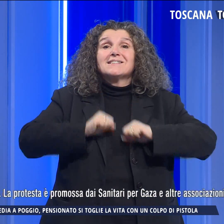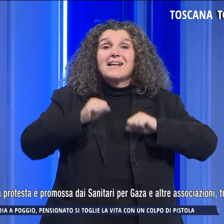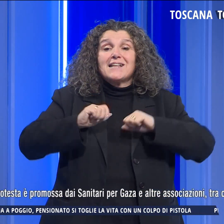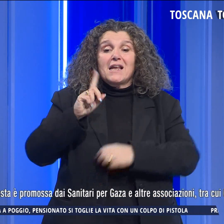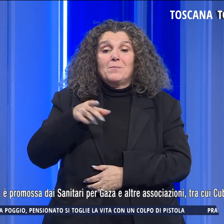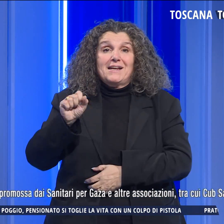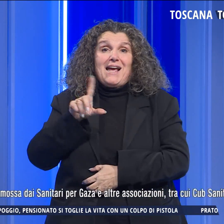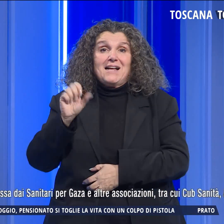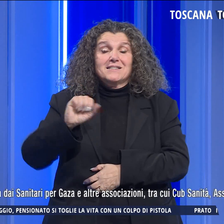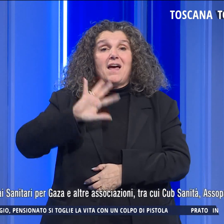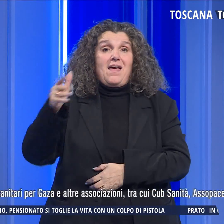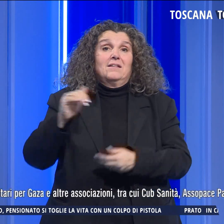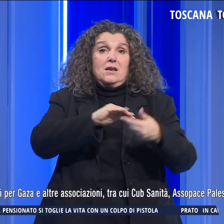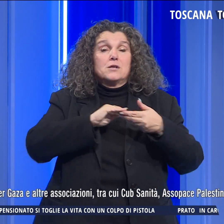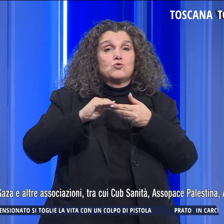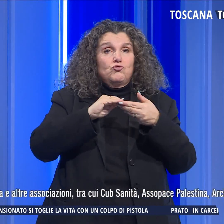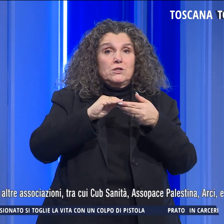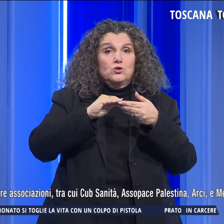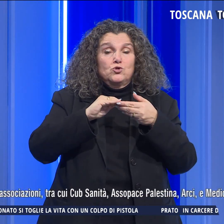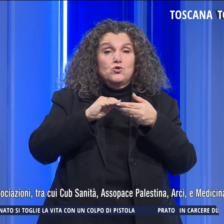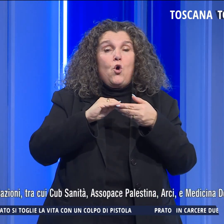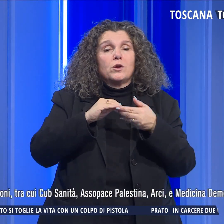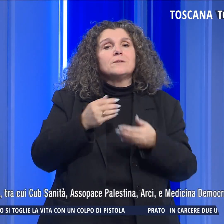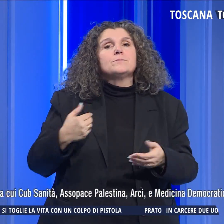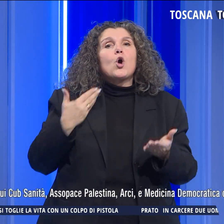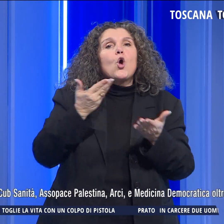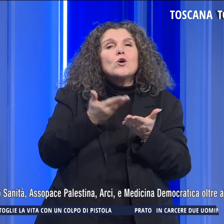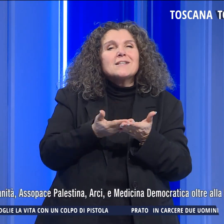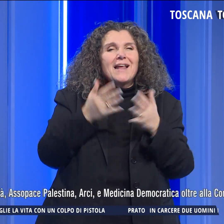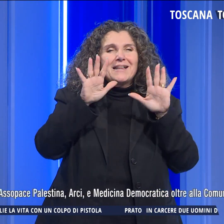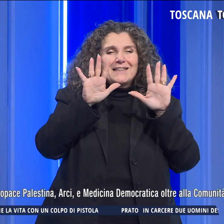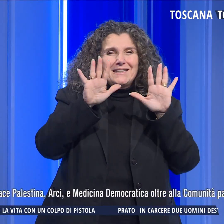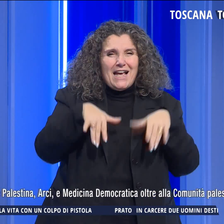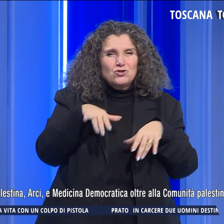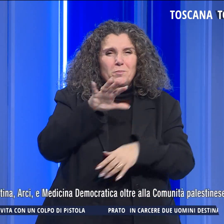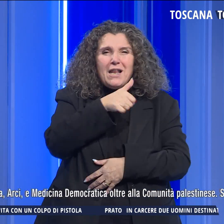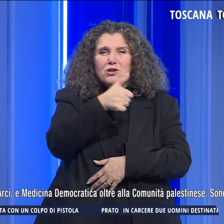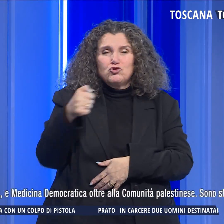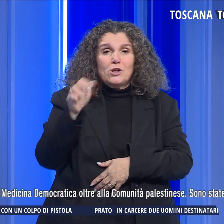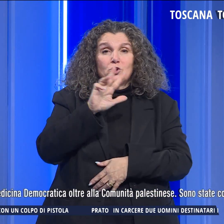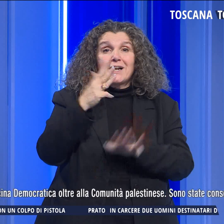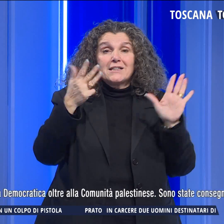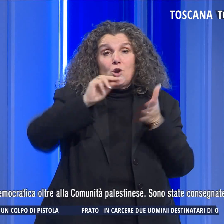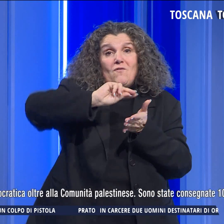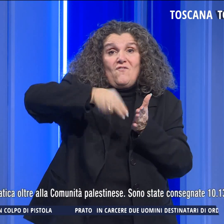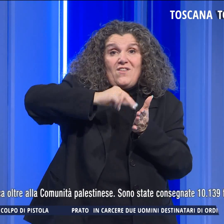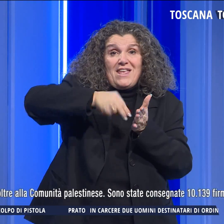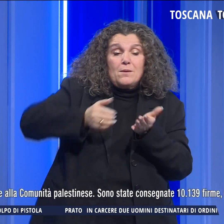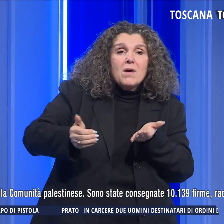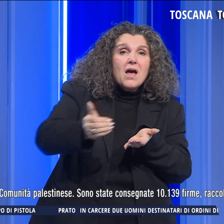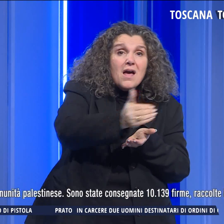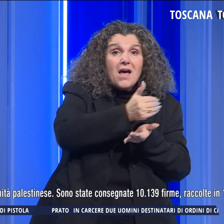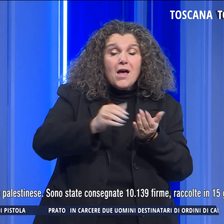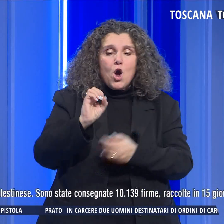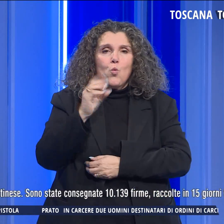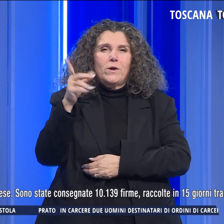e altre associazioni. Sono state consegnate 10.139 firme raccolte